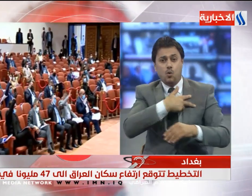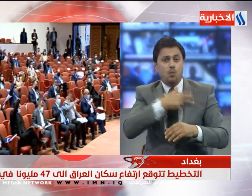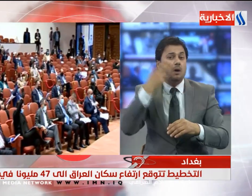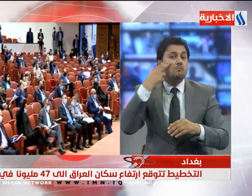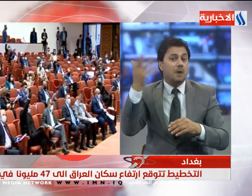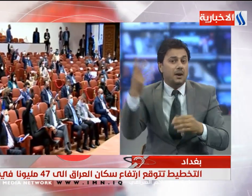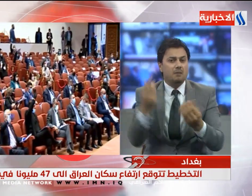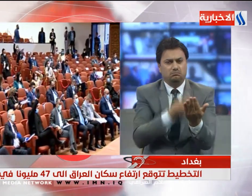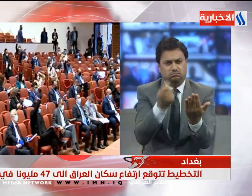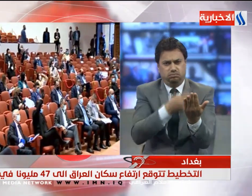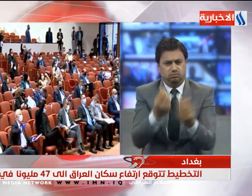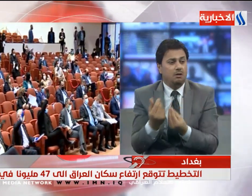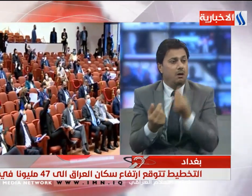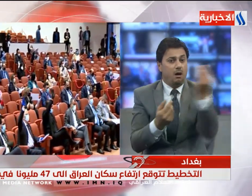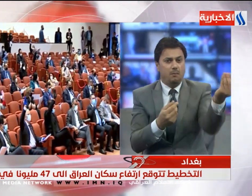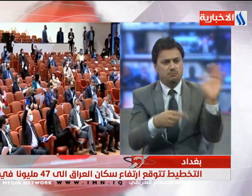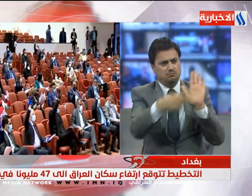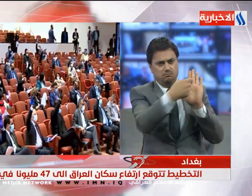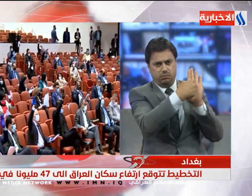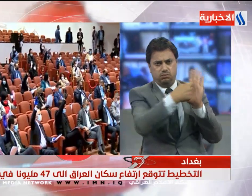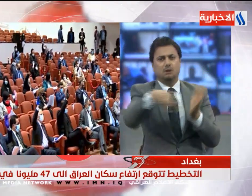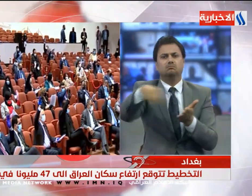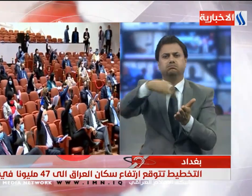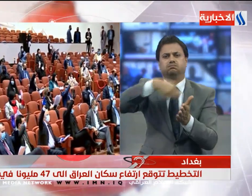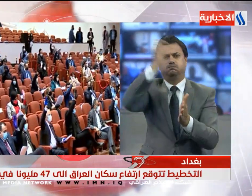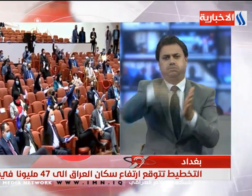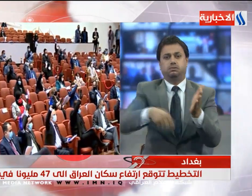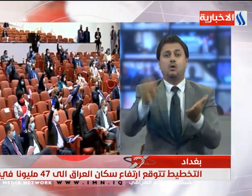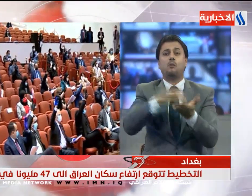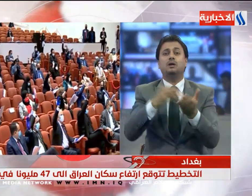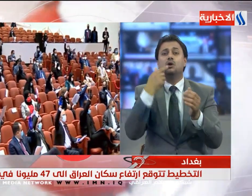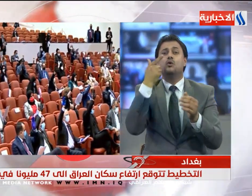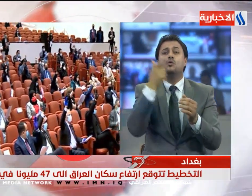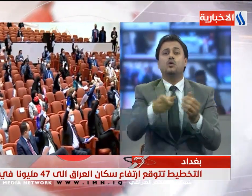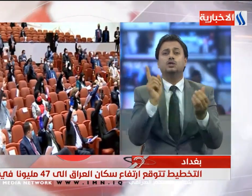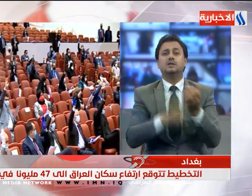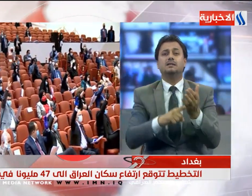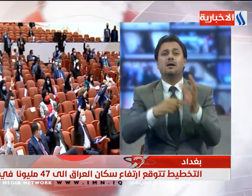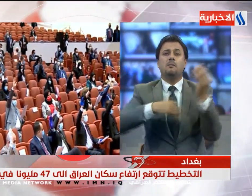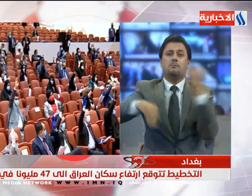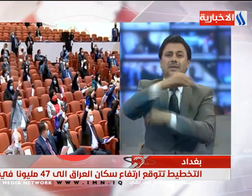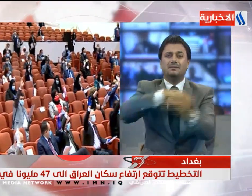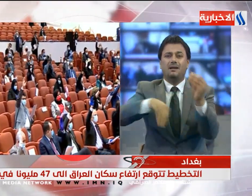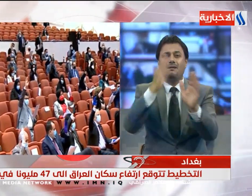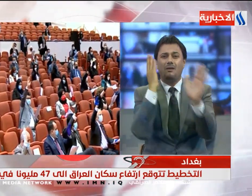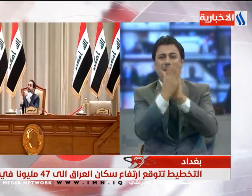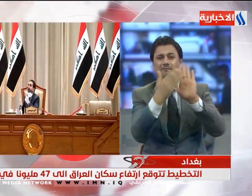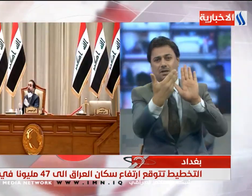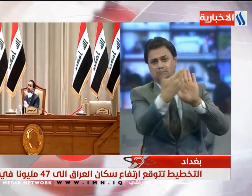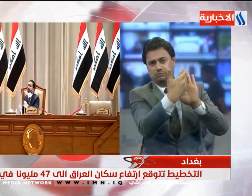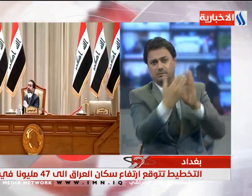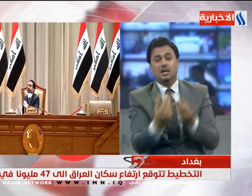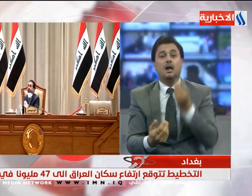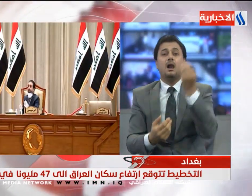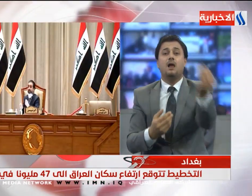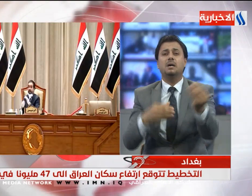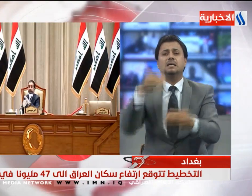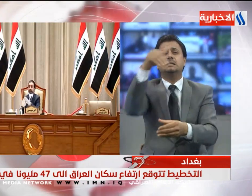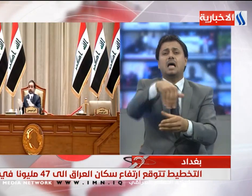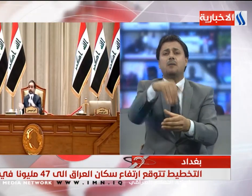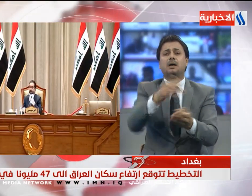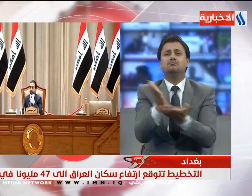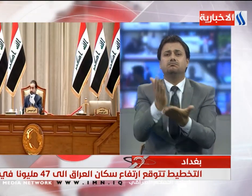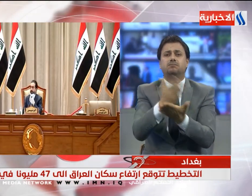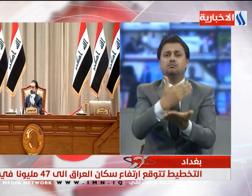وأكد عضو اللجنة النائب حسين العقابي أن إجراءات استكمال منحق قانون الانتخابات الخاصة بالدوار الانتخابية